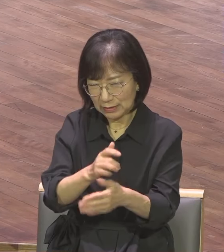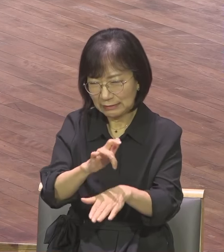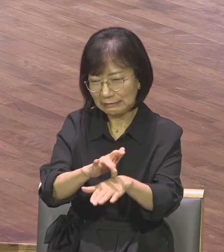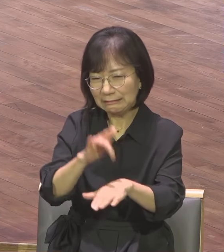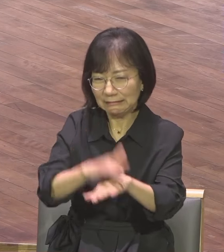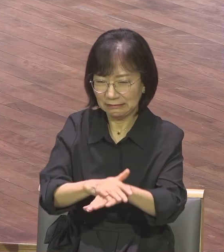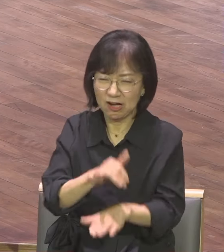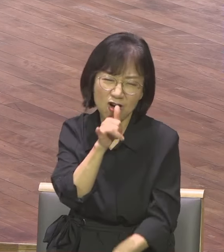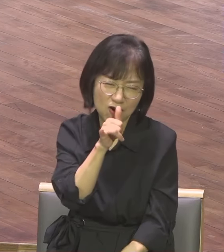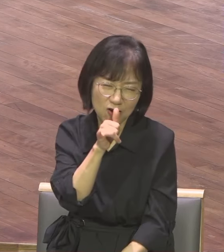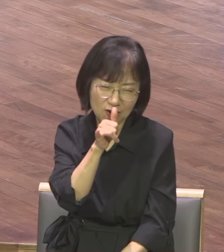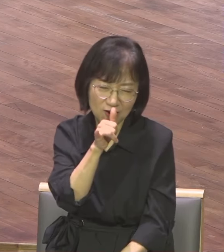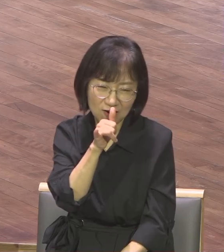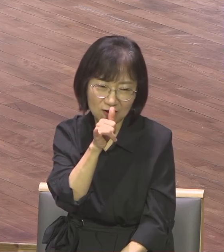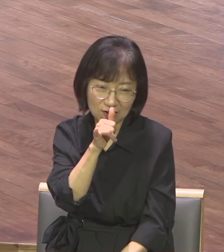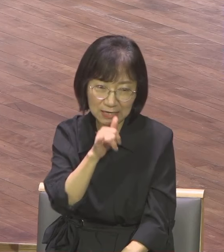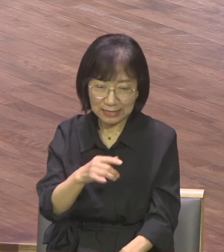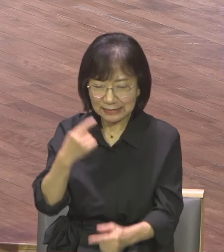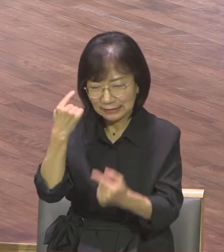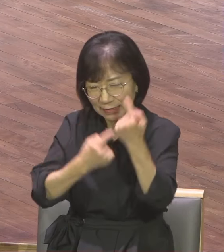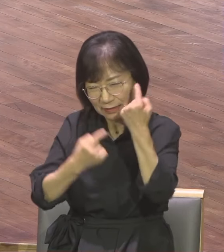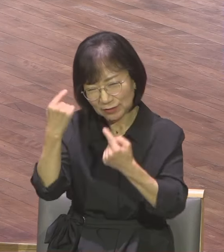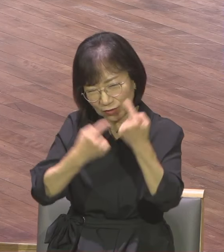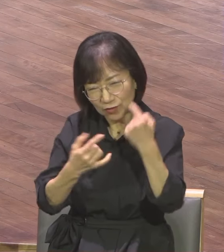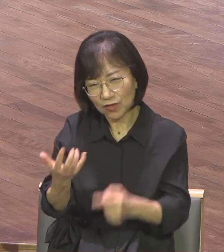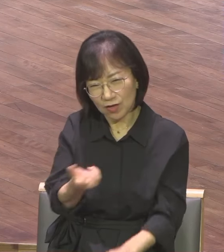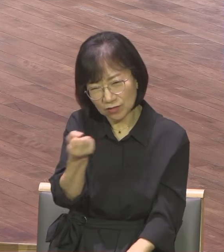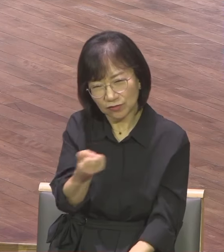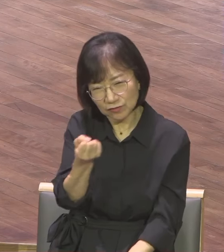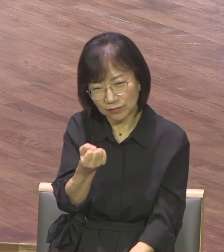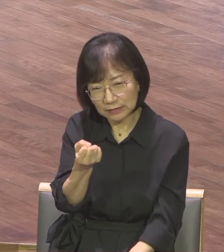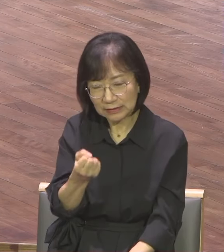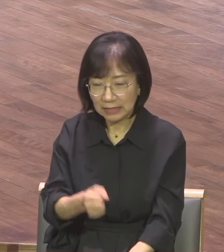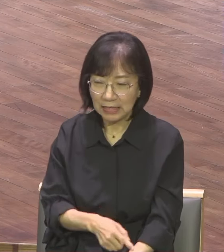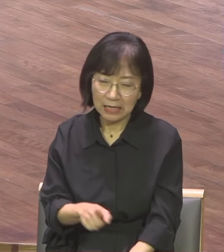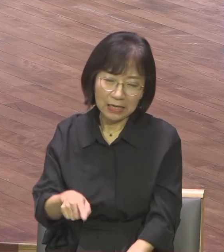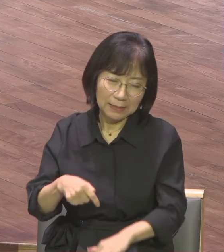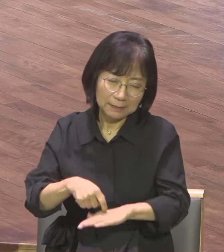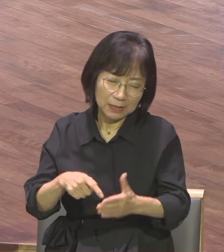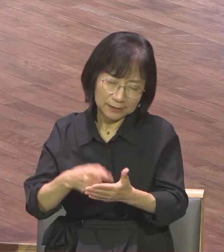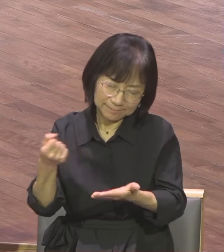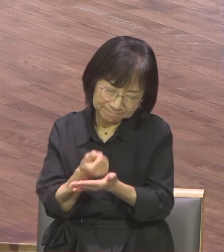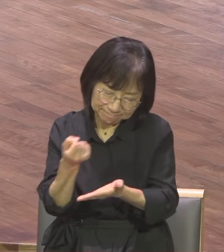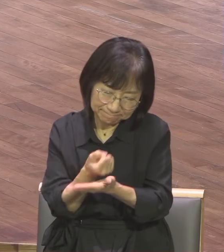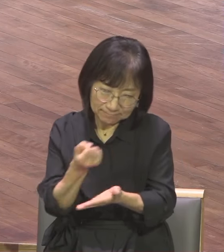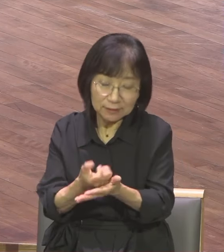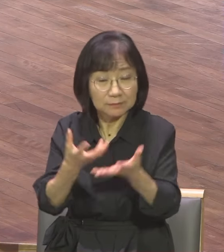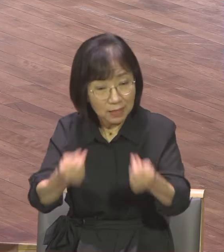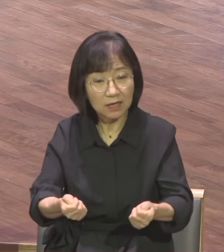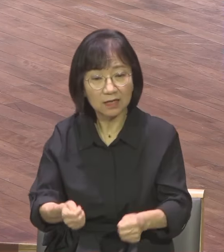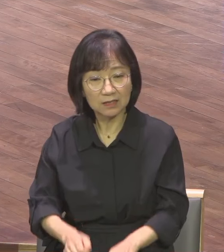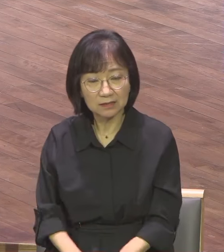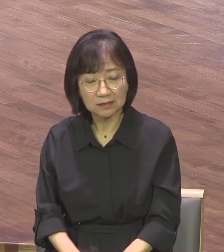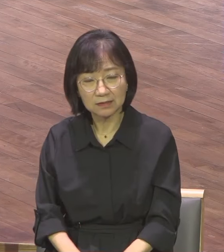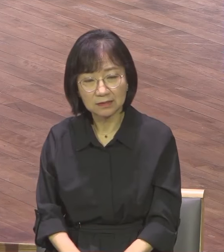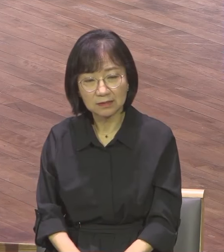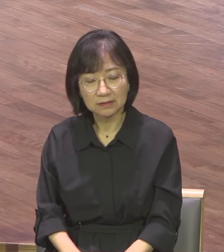있는데 왜 이렇게 상처는 많은지 왜 이렇게 섭섭함은 많은지 왜 이렇게 악한 모습은 많은지